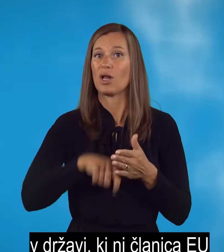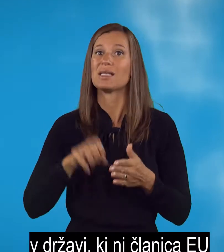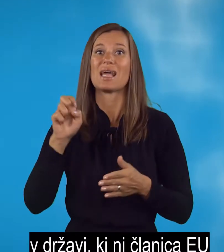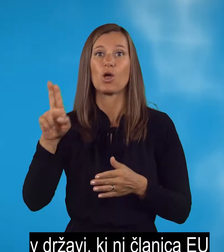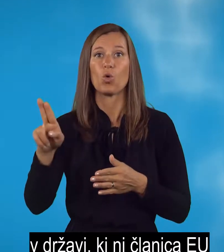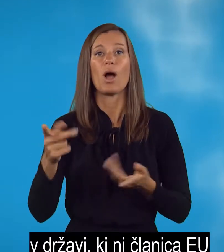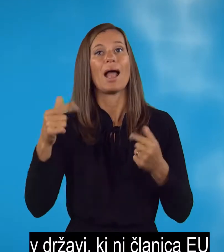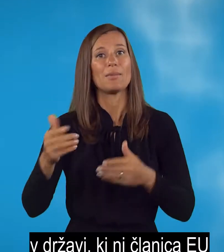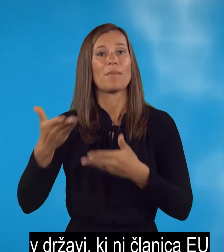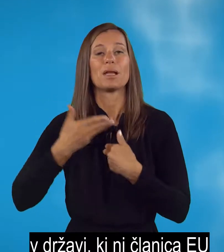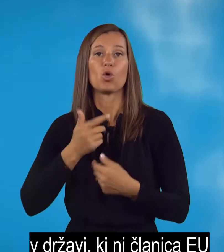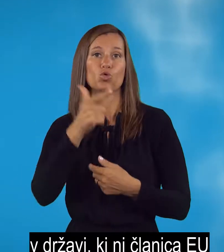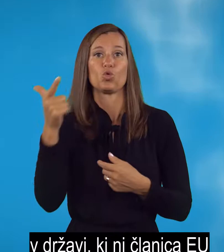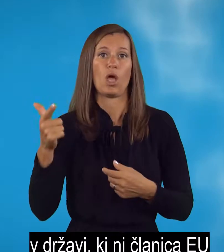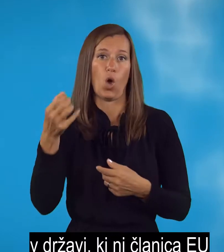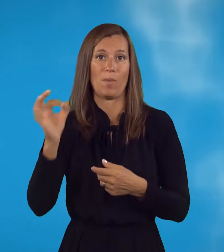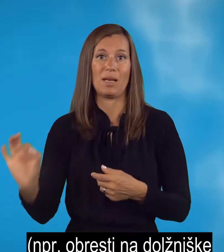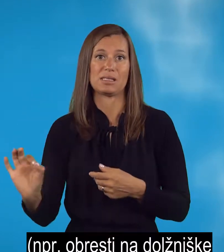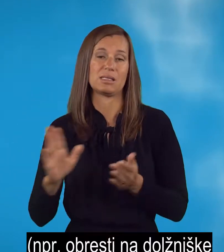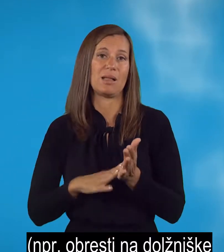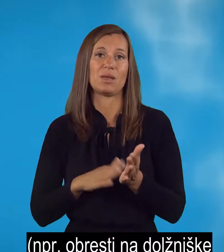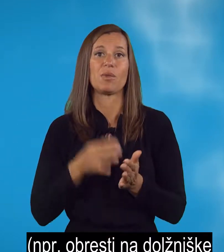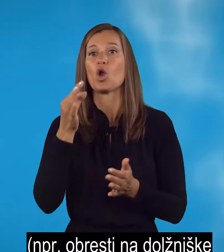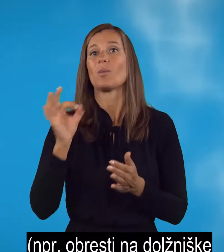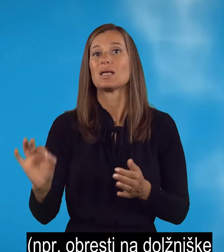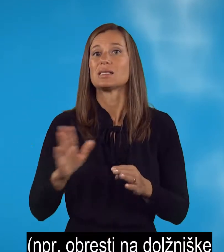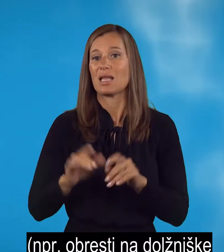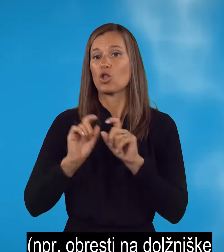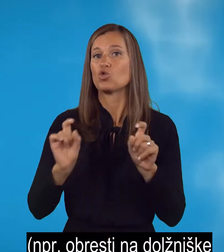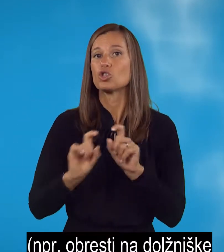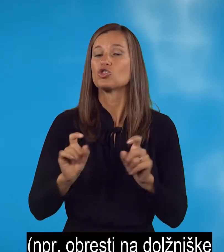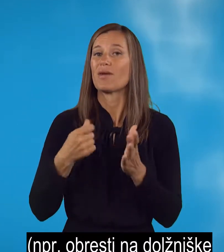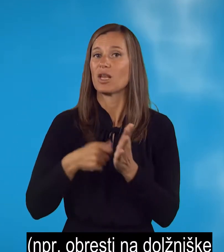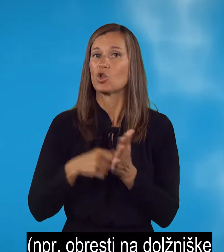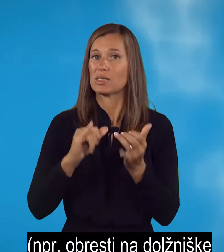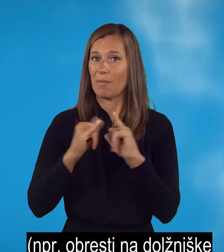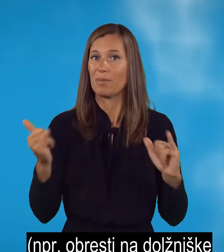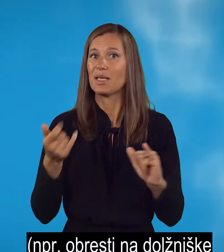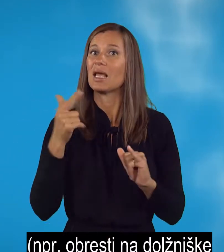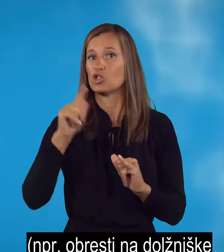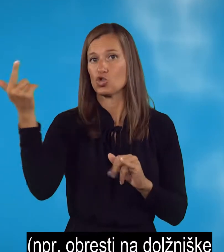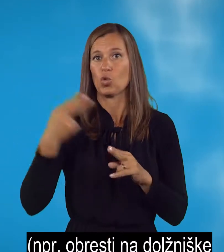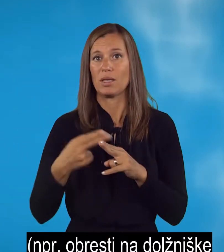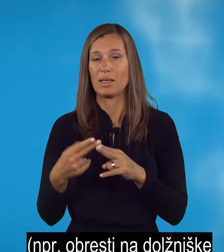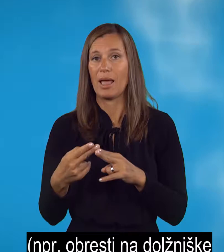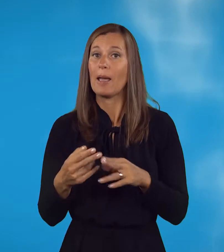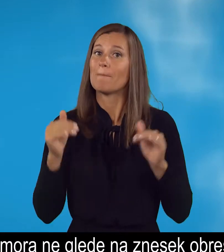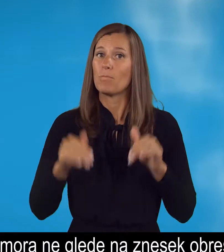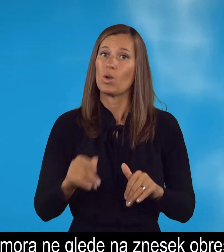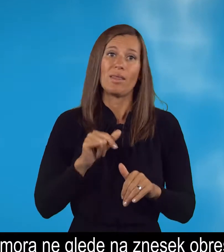ali je prejel druge obresti, naprimer obresti na dolžniške vrednostne papirje iz tujine, mora, ne glede na